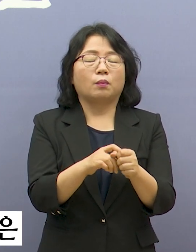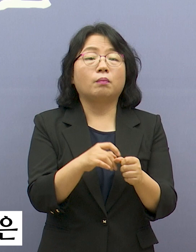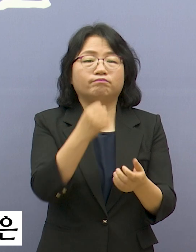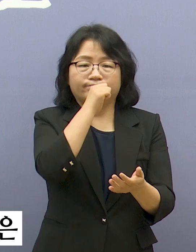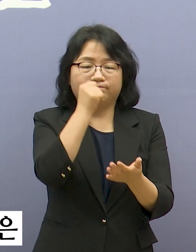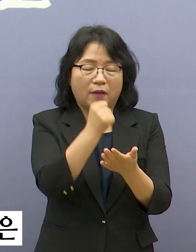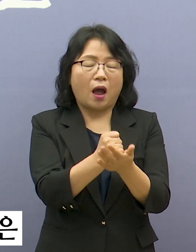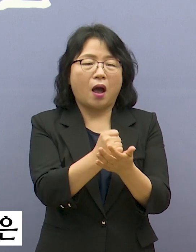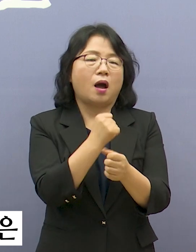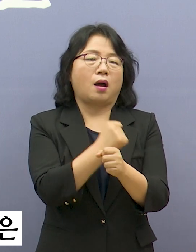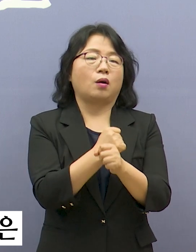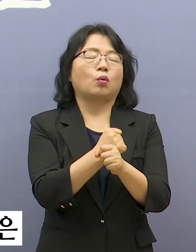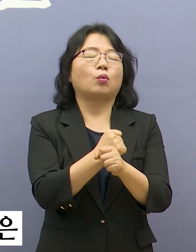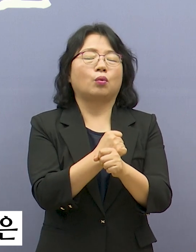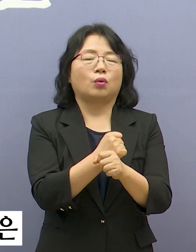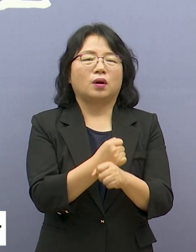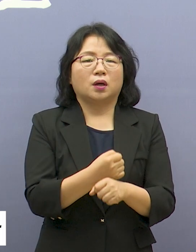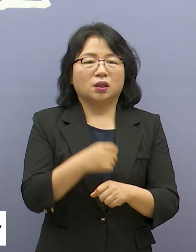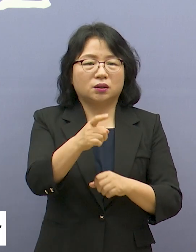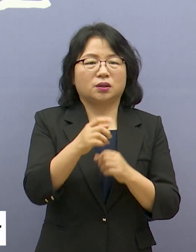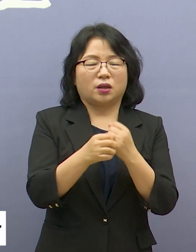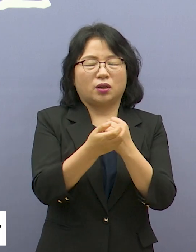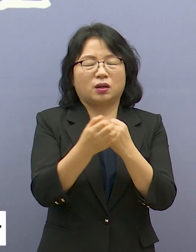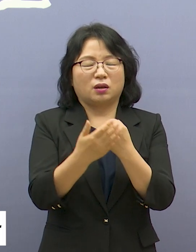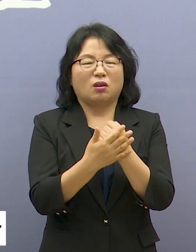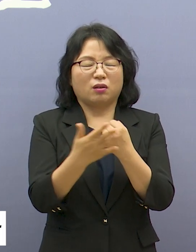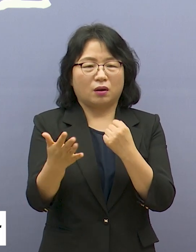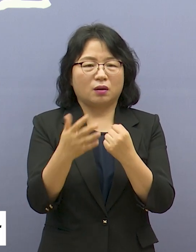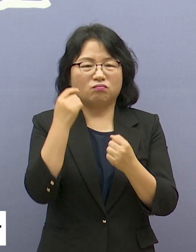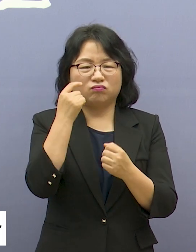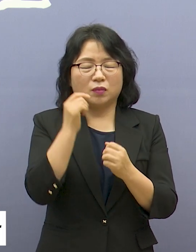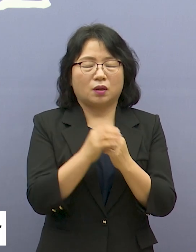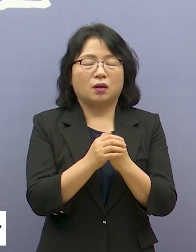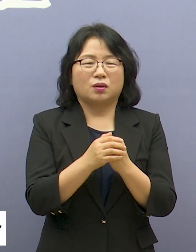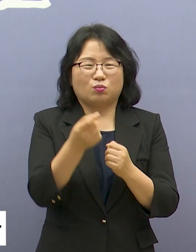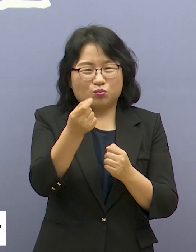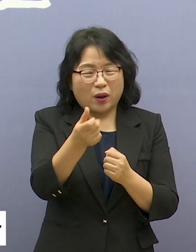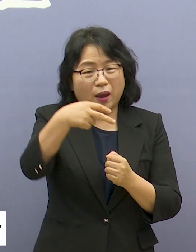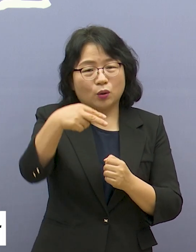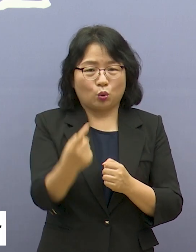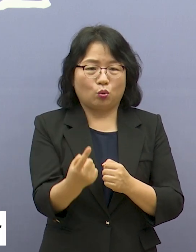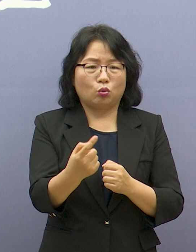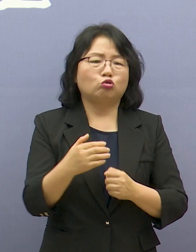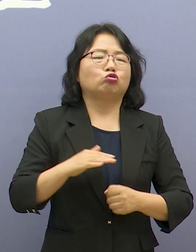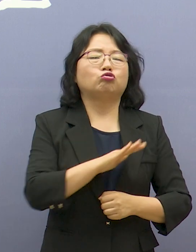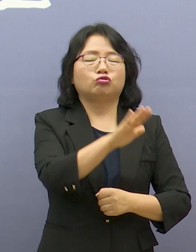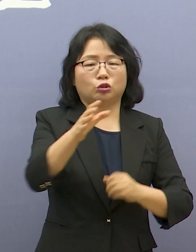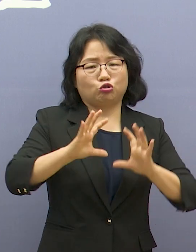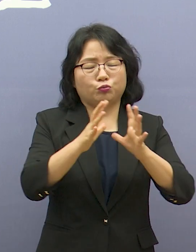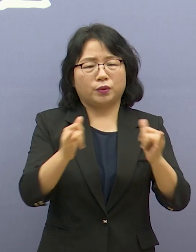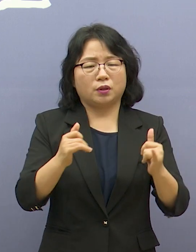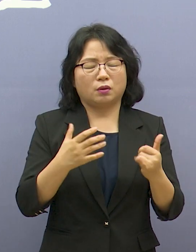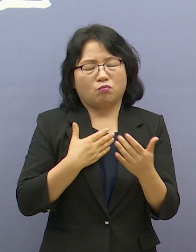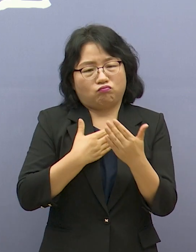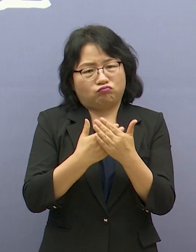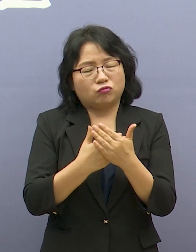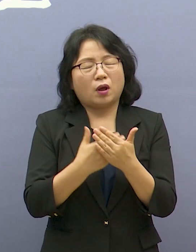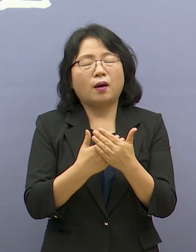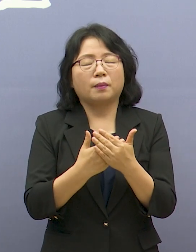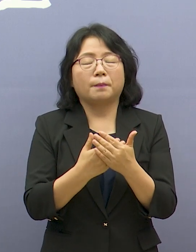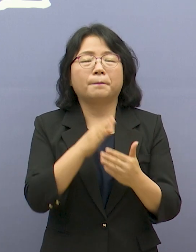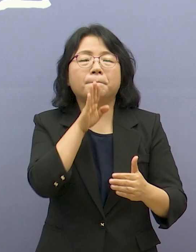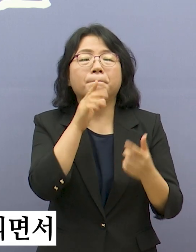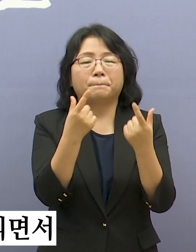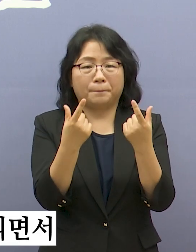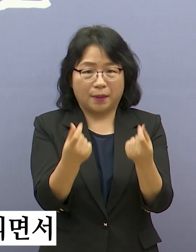국민들이 불안해하는 것은 너무 당연하다고 생각합니다. 이러한 불안감으로